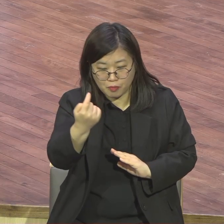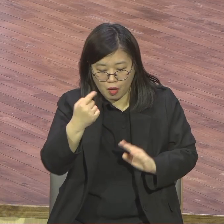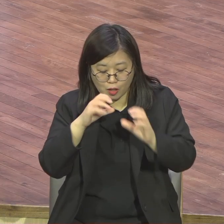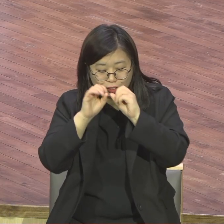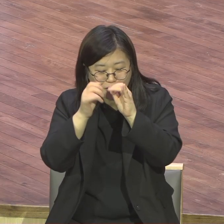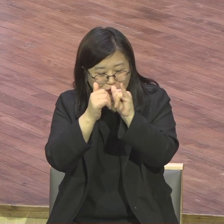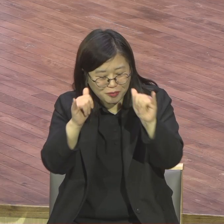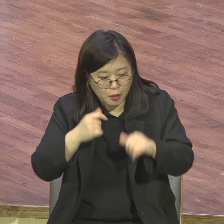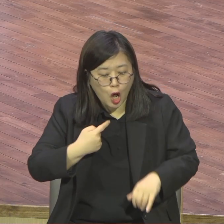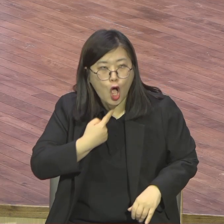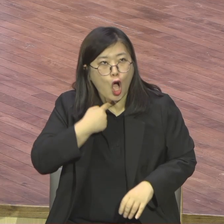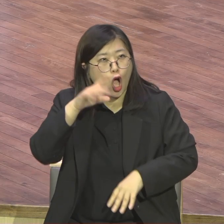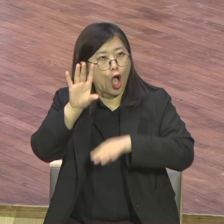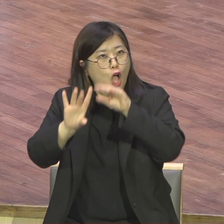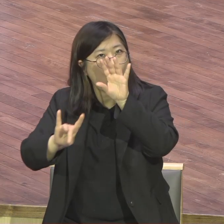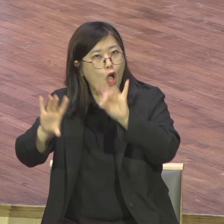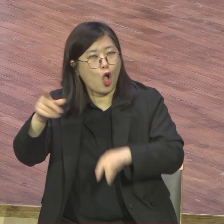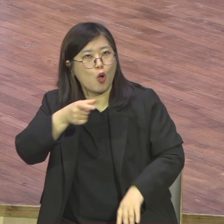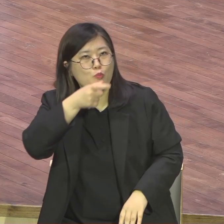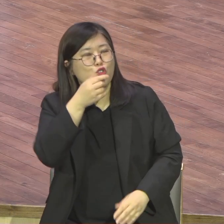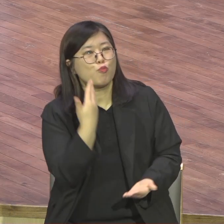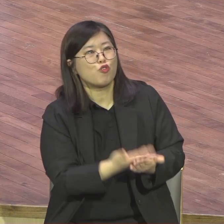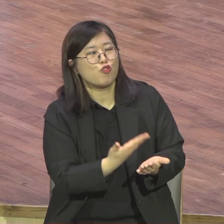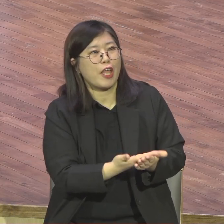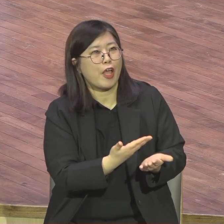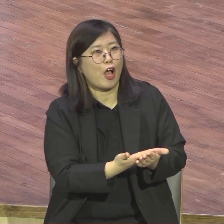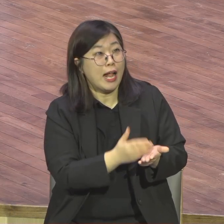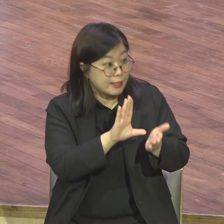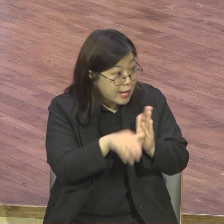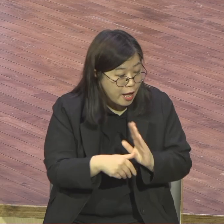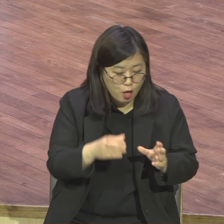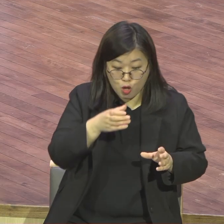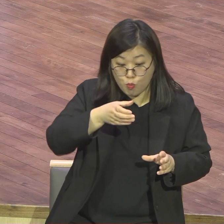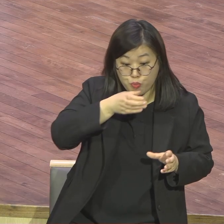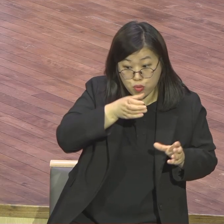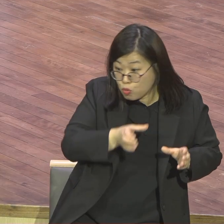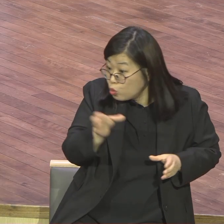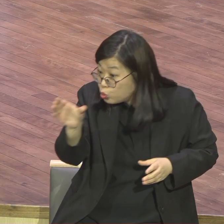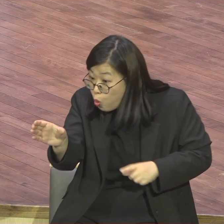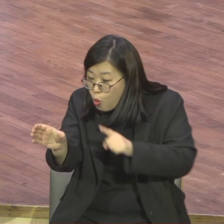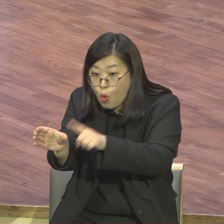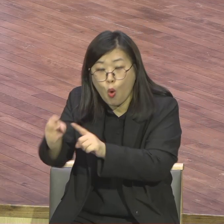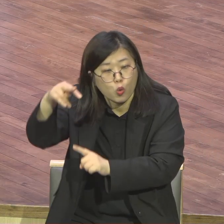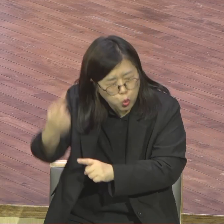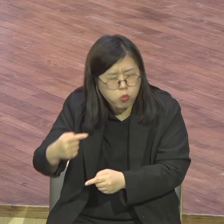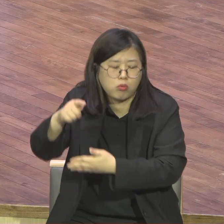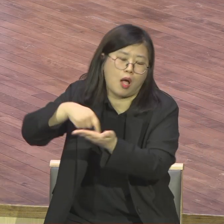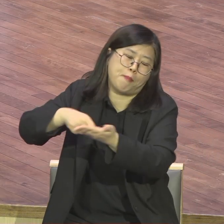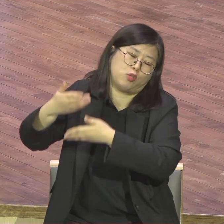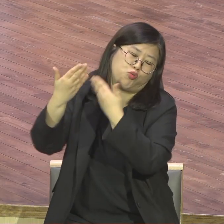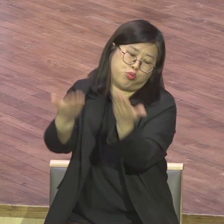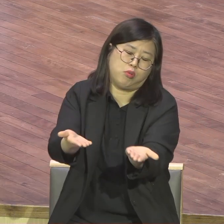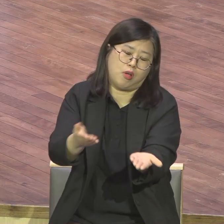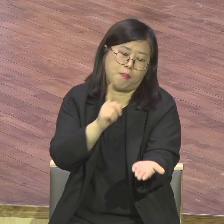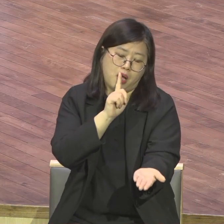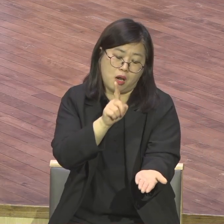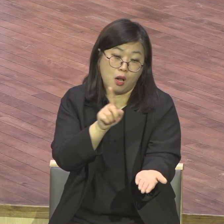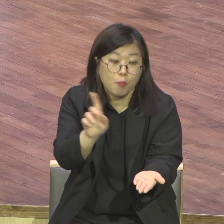물 한 그릇도 상을 잃지 않는다는데 내가 교회를 위해서 하나님의 생을 드리고 심지어 집을